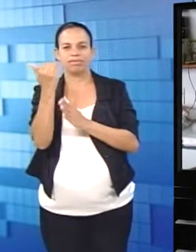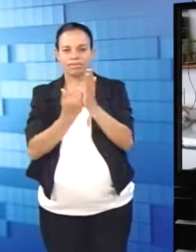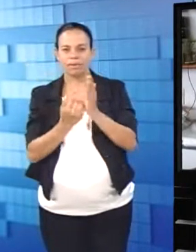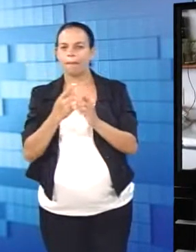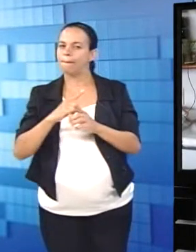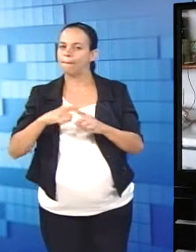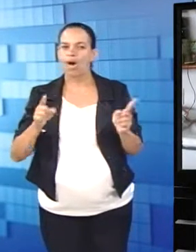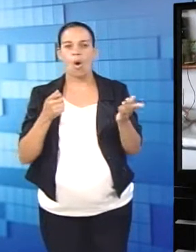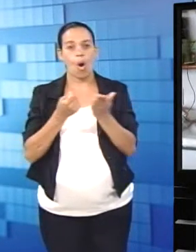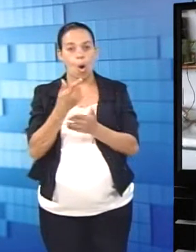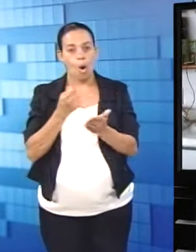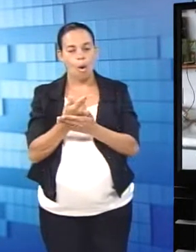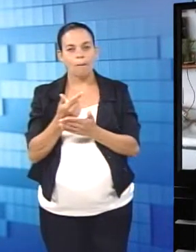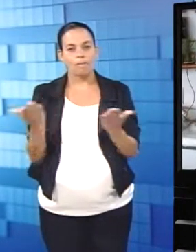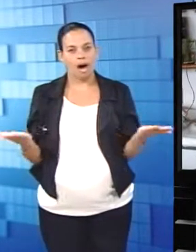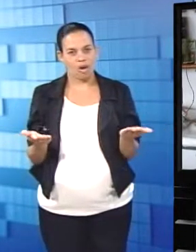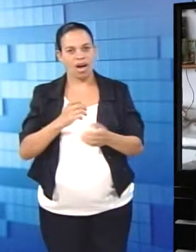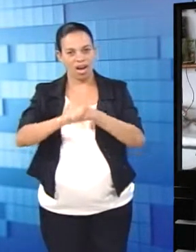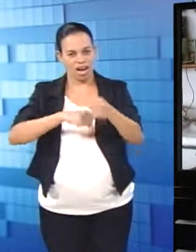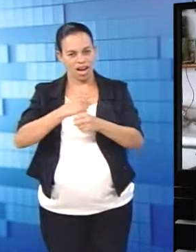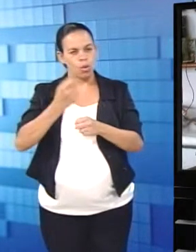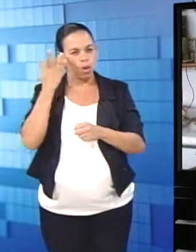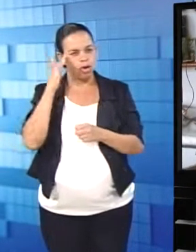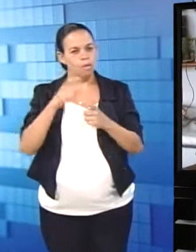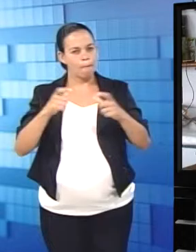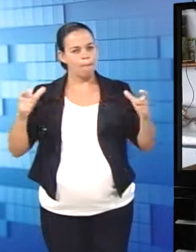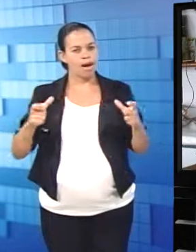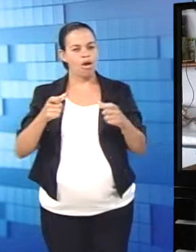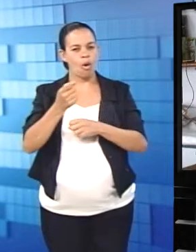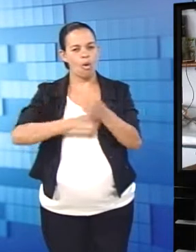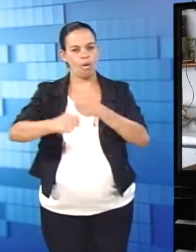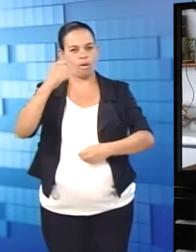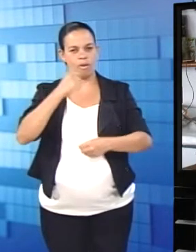E espero esse ano a vida ser maior do que o ano passado.